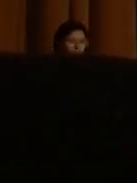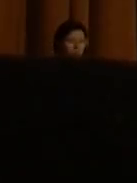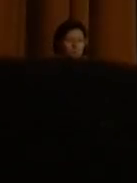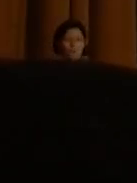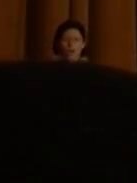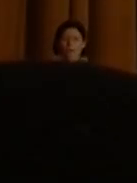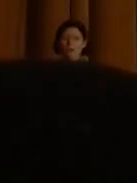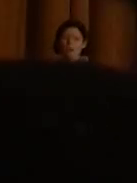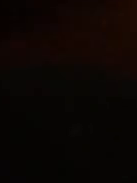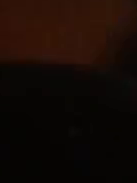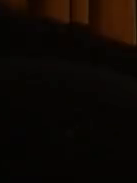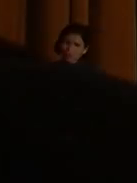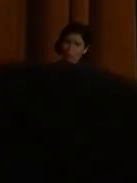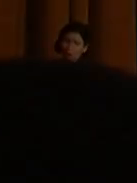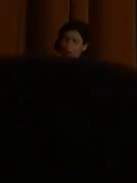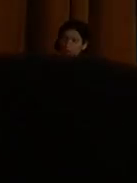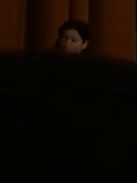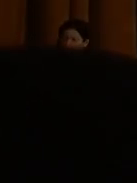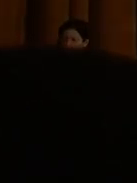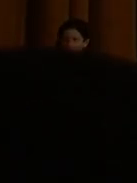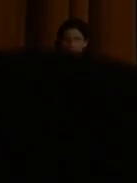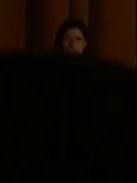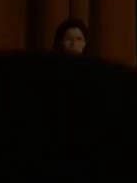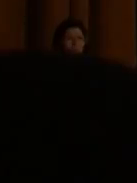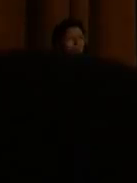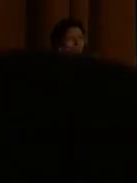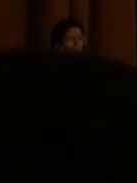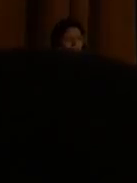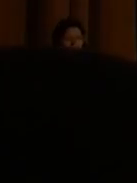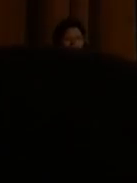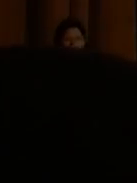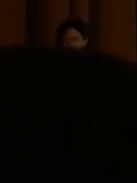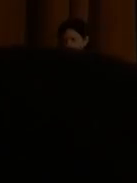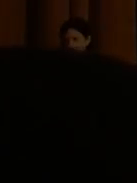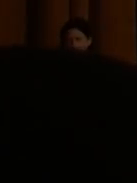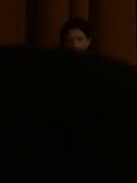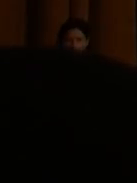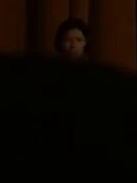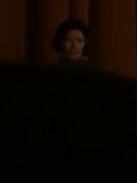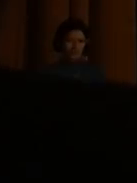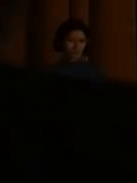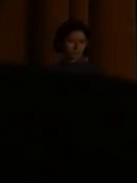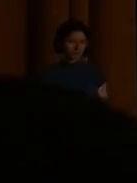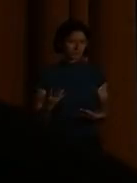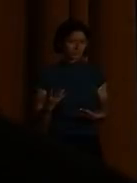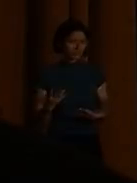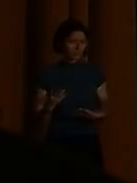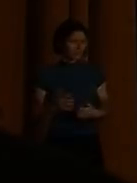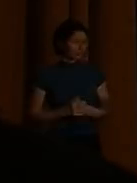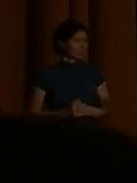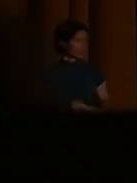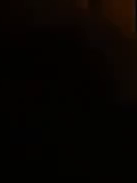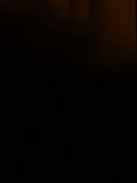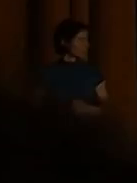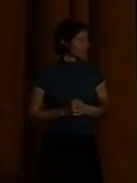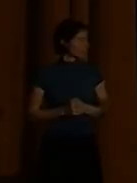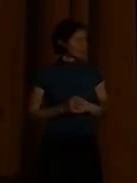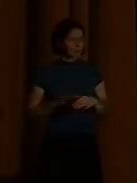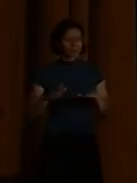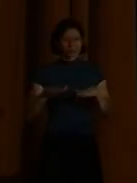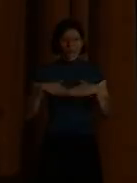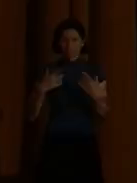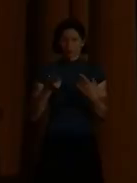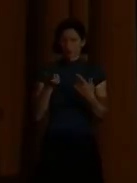der Gemeinde, aus dem Stadtbezirk. Von